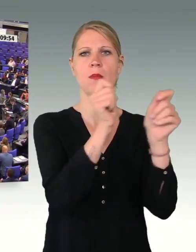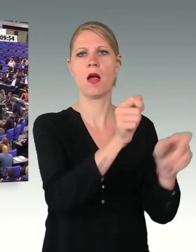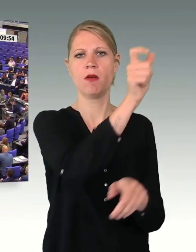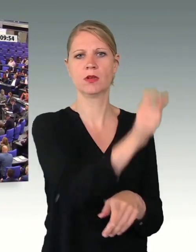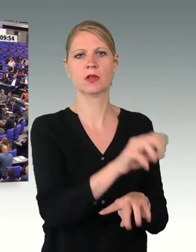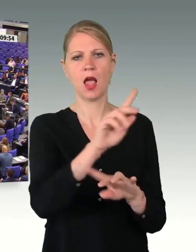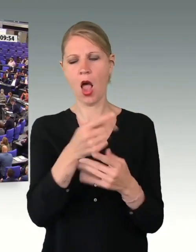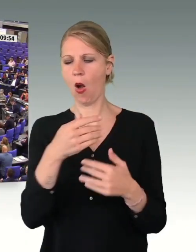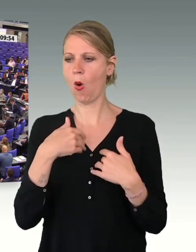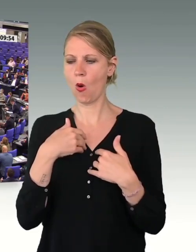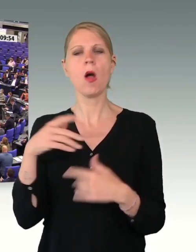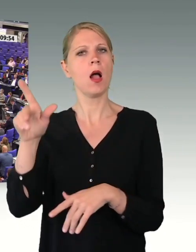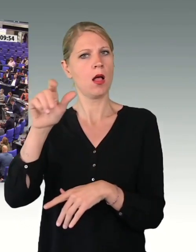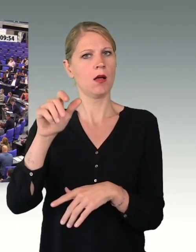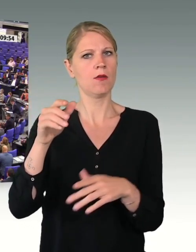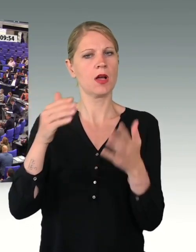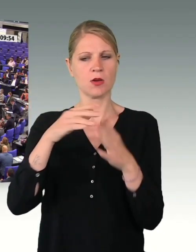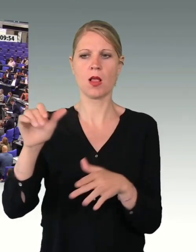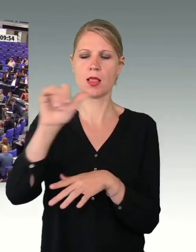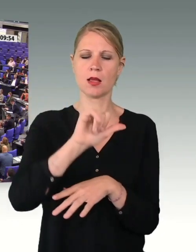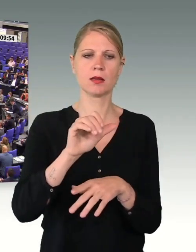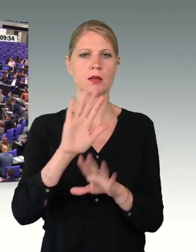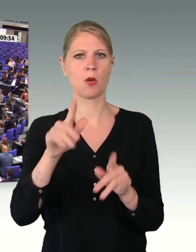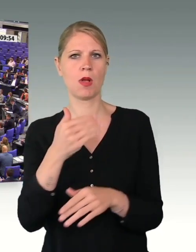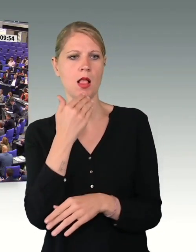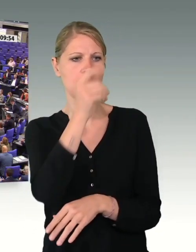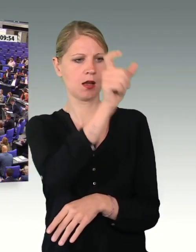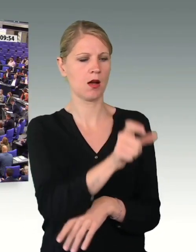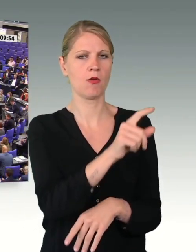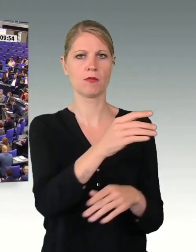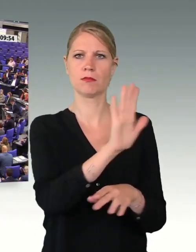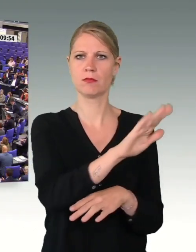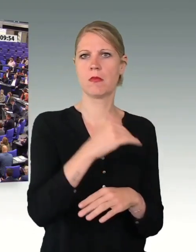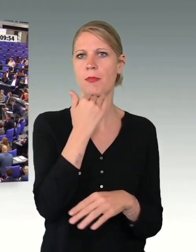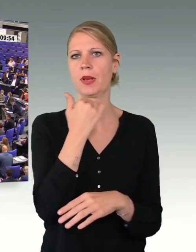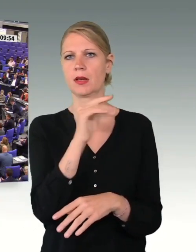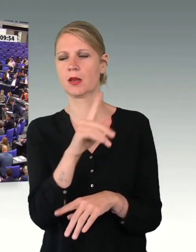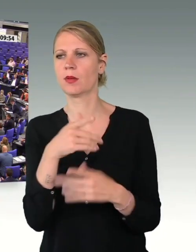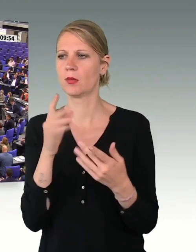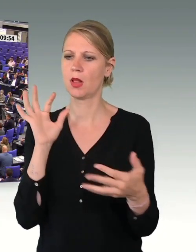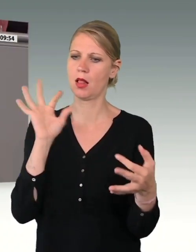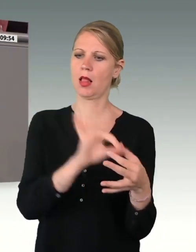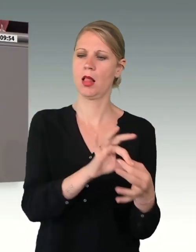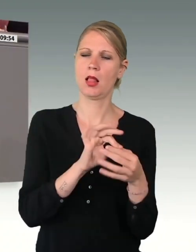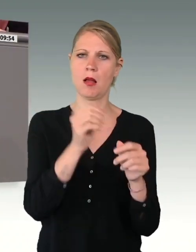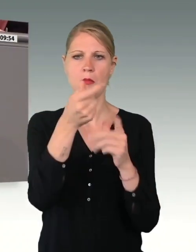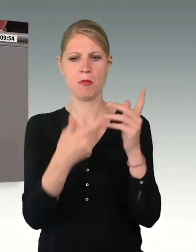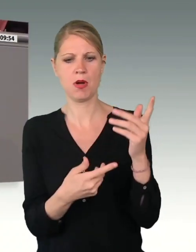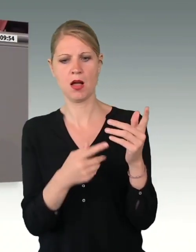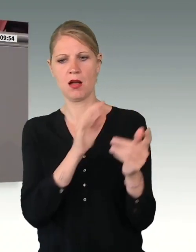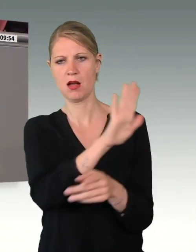Wehrbeauftragten für den Bericht. Allerdings wirft er auch im Hinblick und in Verbindung mit einigen Aussagen der